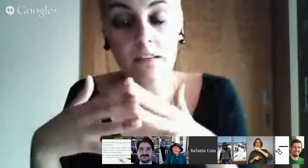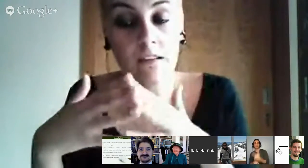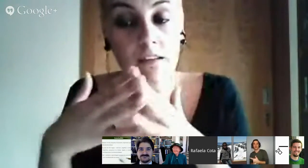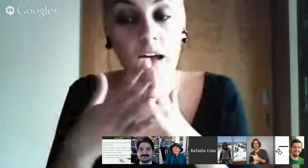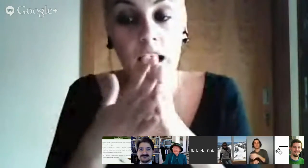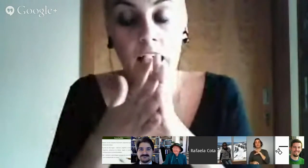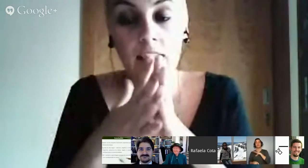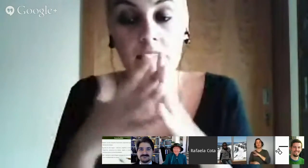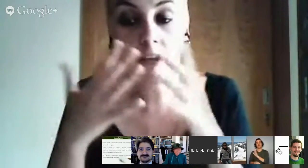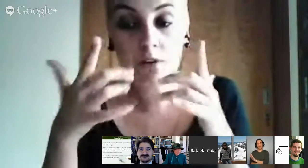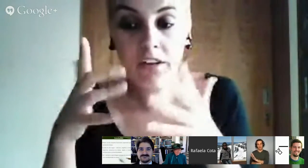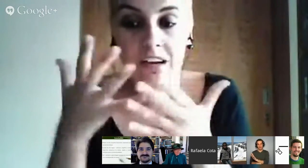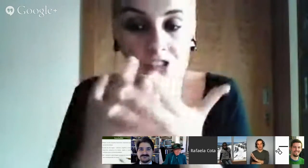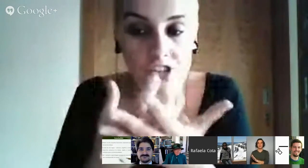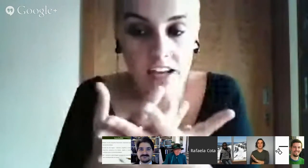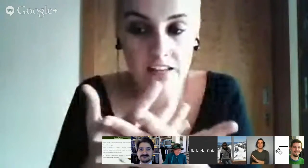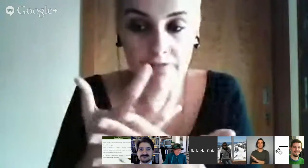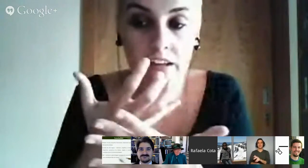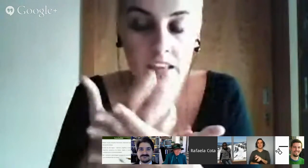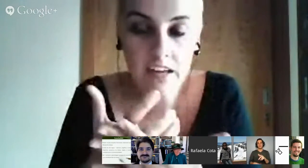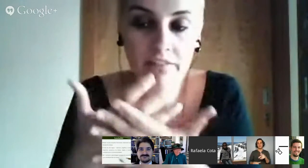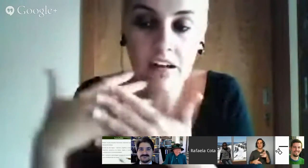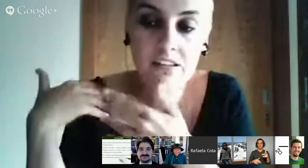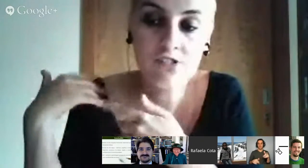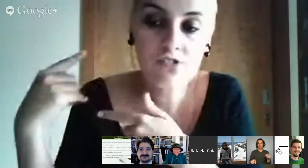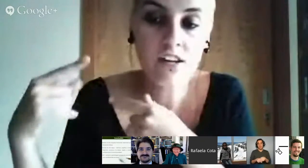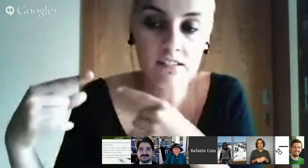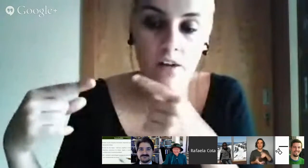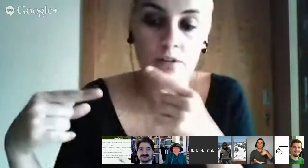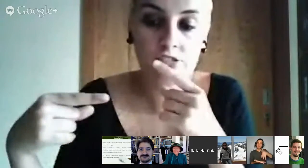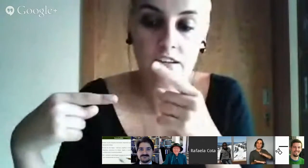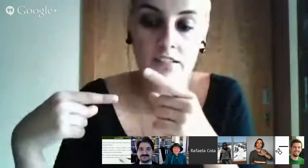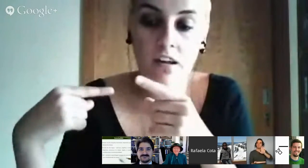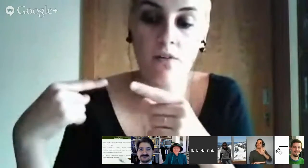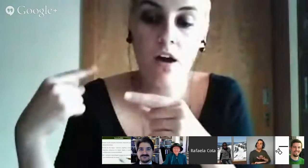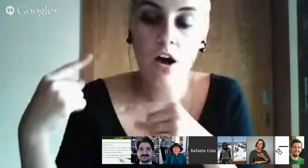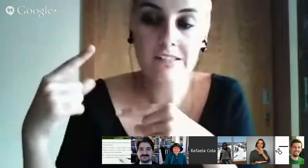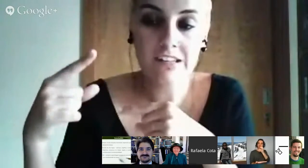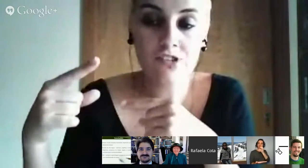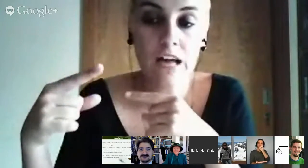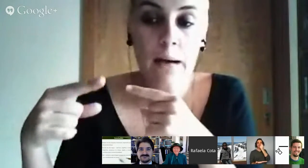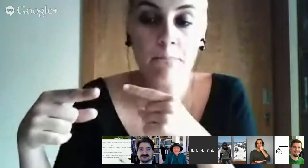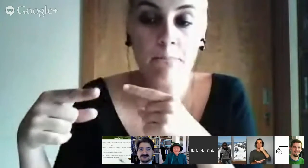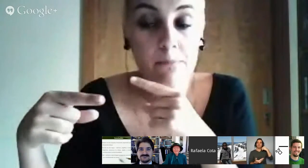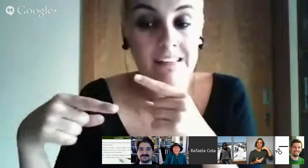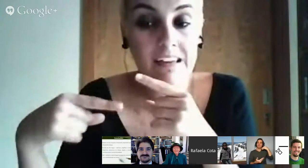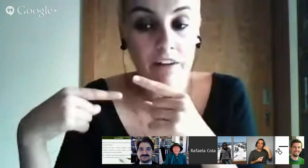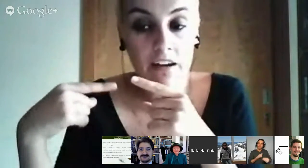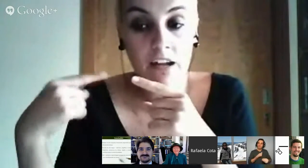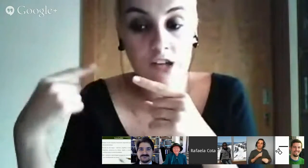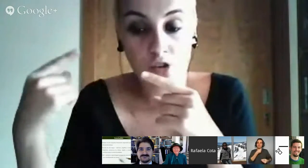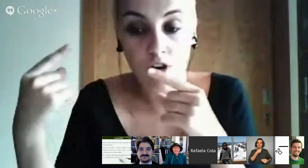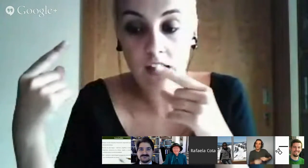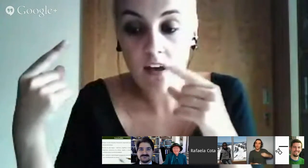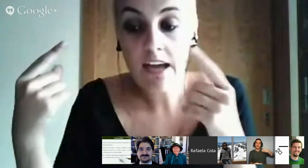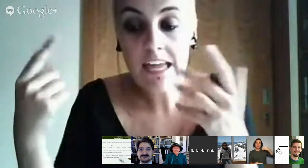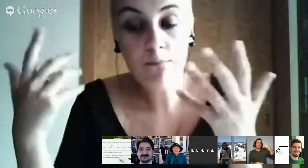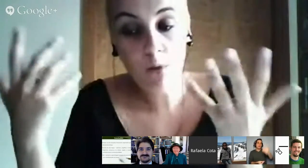permite que a língua fique registrada fique ali gravada de geração em geração ou seja permite gravar a história e a